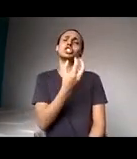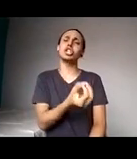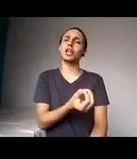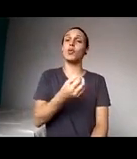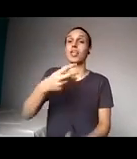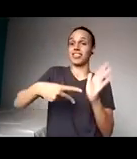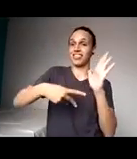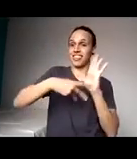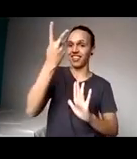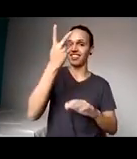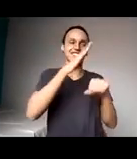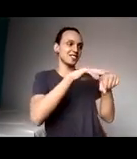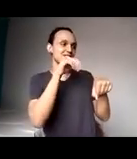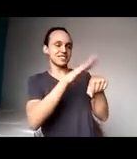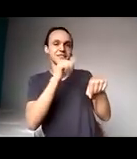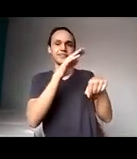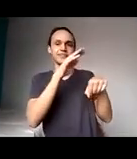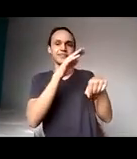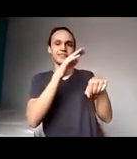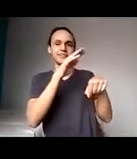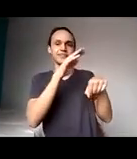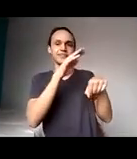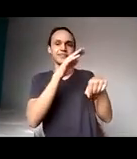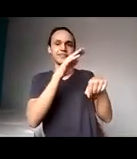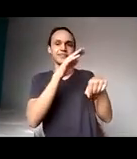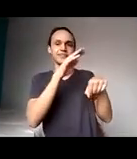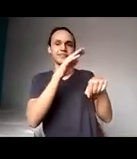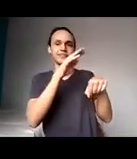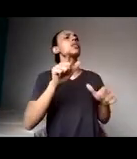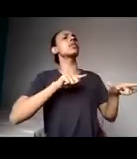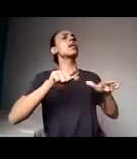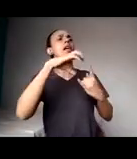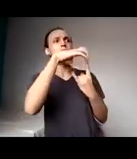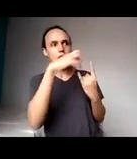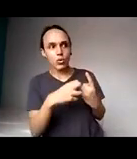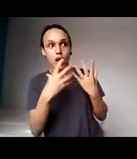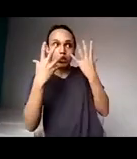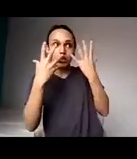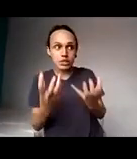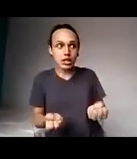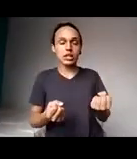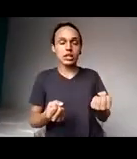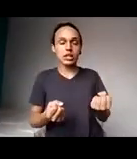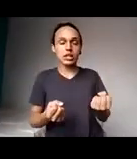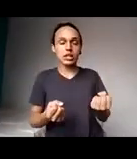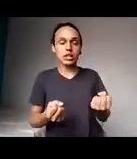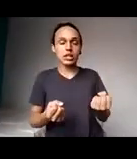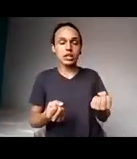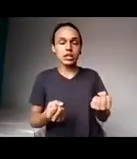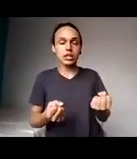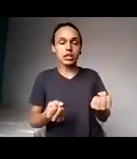Eu gostaria de estar conosco na Fiocruz. Uau! Eu olho para o Comitê de